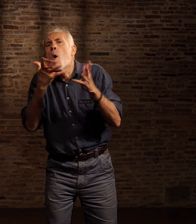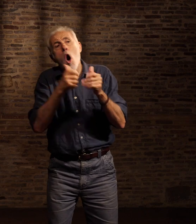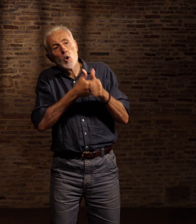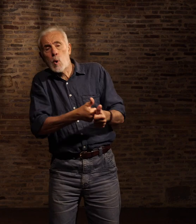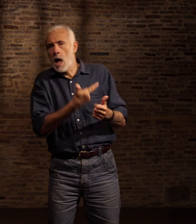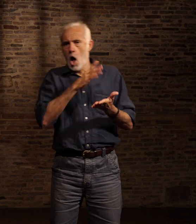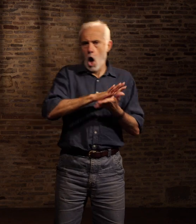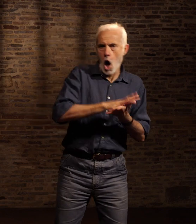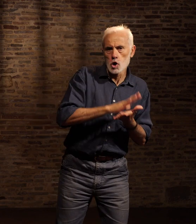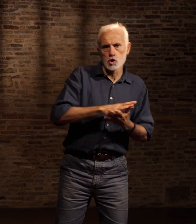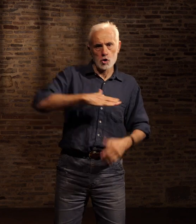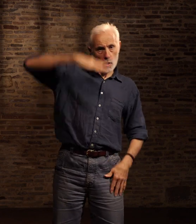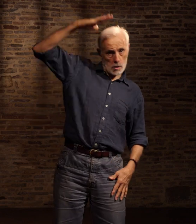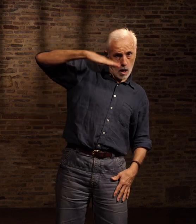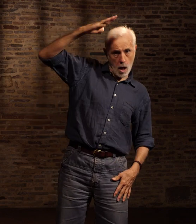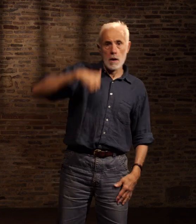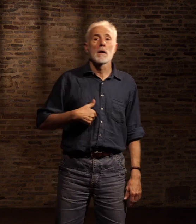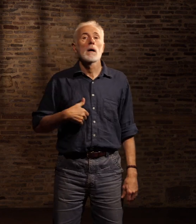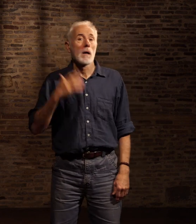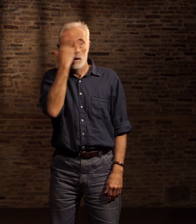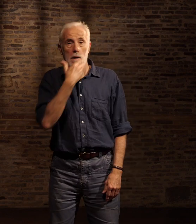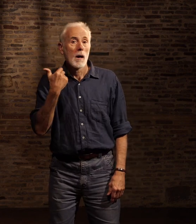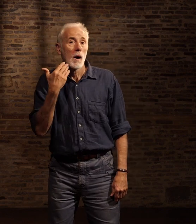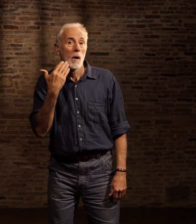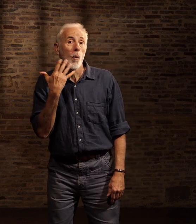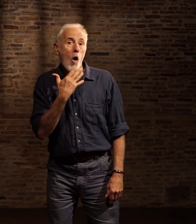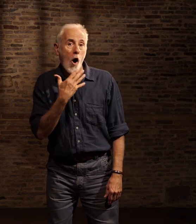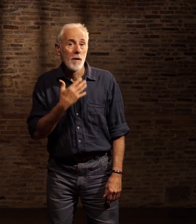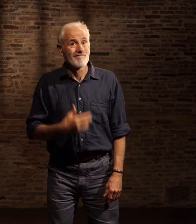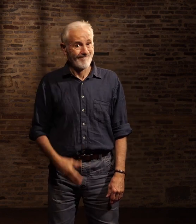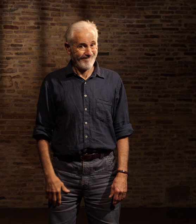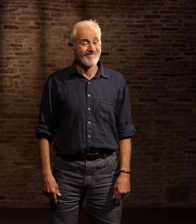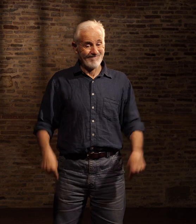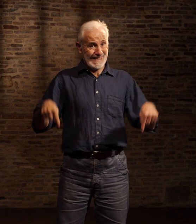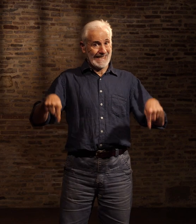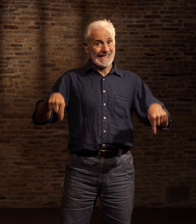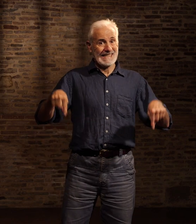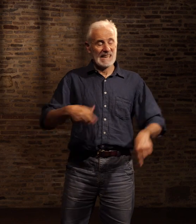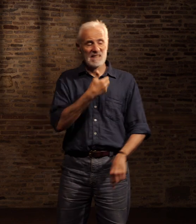Et leurs couleurs La ségrégation était fortement appelée